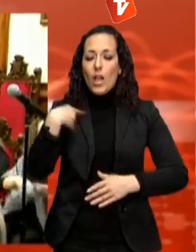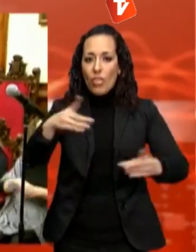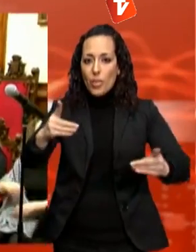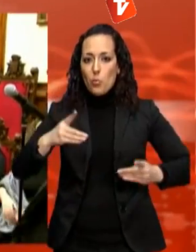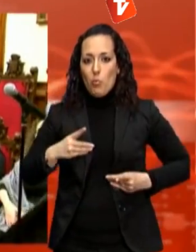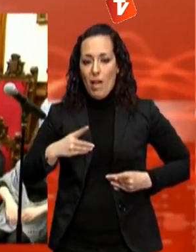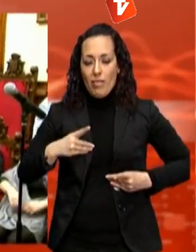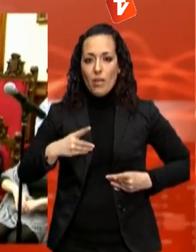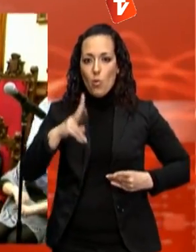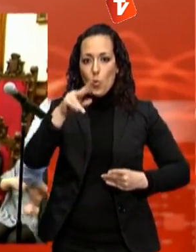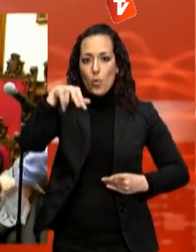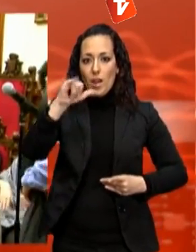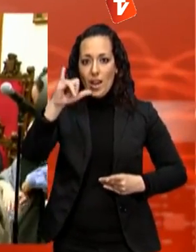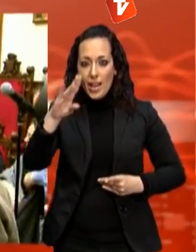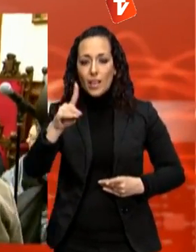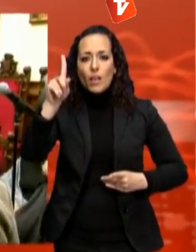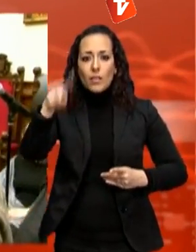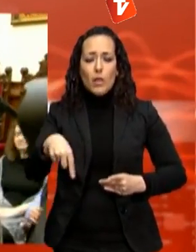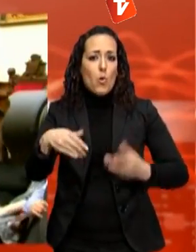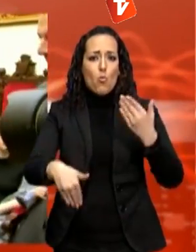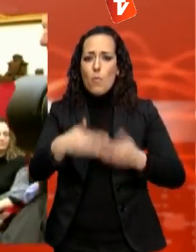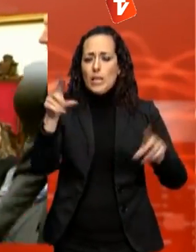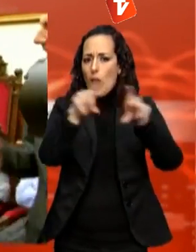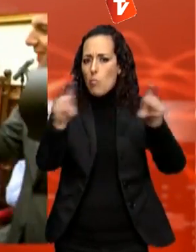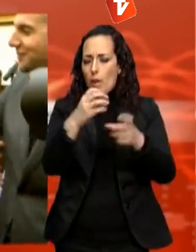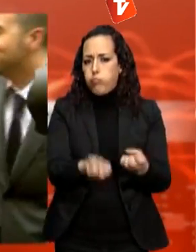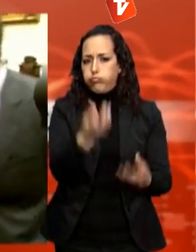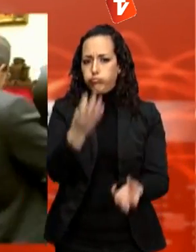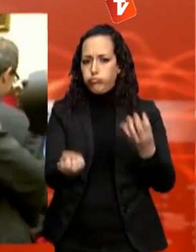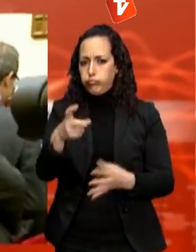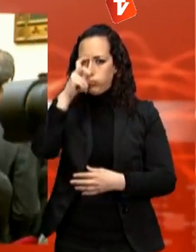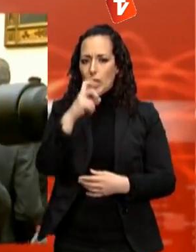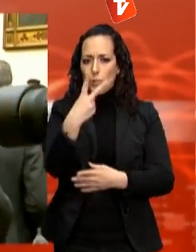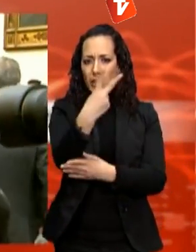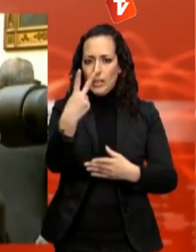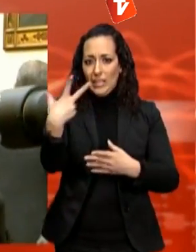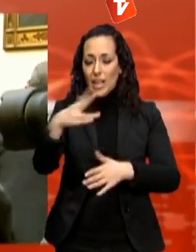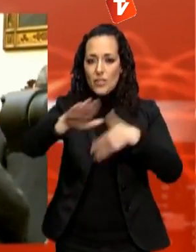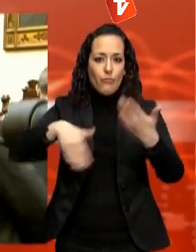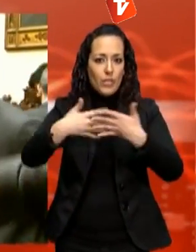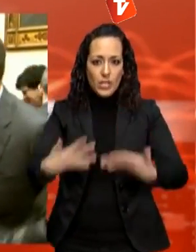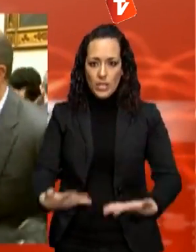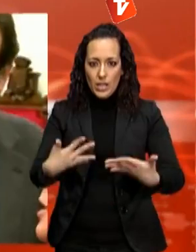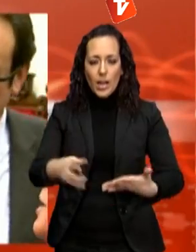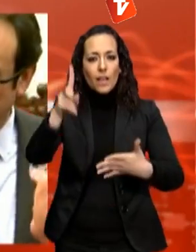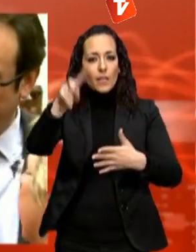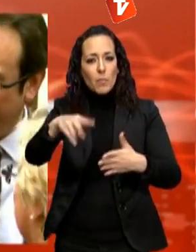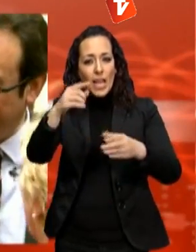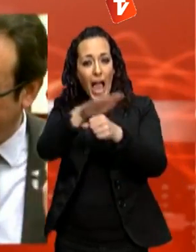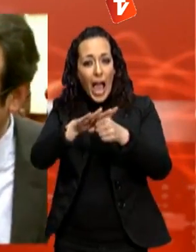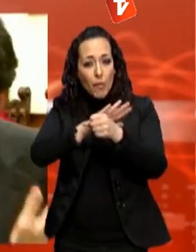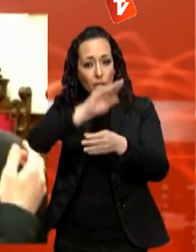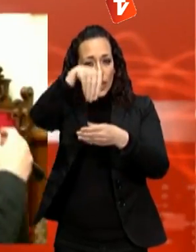23 anys. Pel que fa a la seva trajectòria professional, ha participat a diferents societats mercantils dedicades a l'assessoria empresarial,